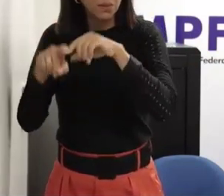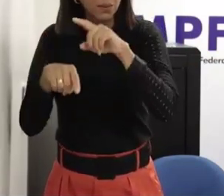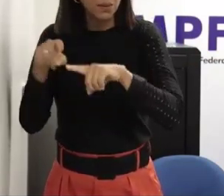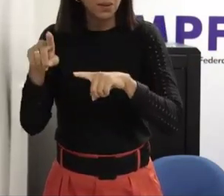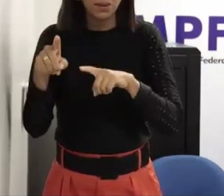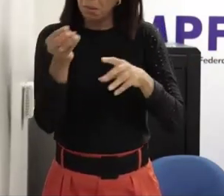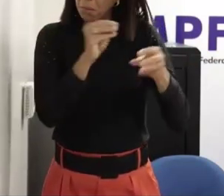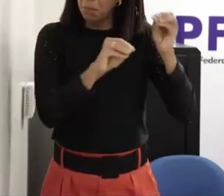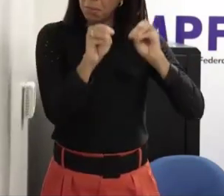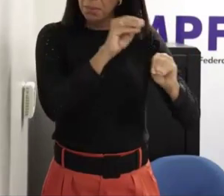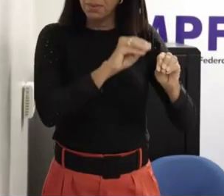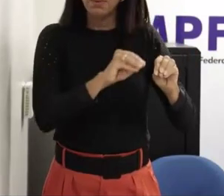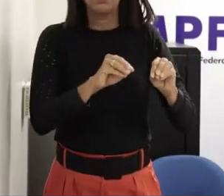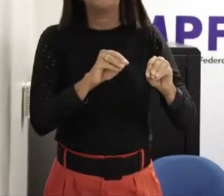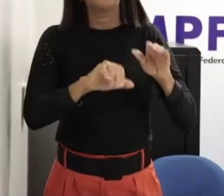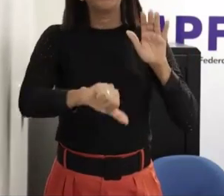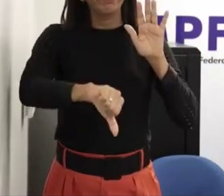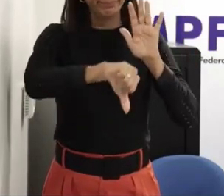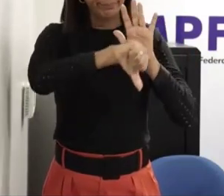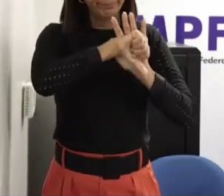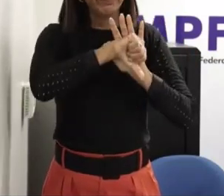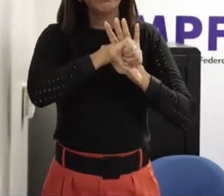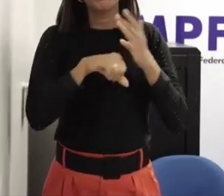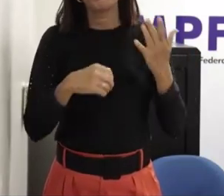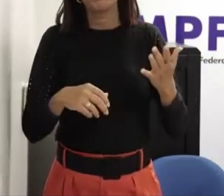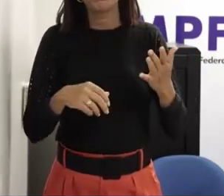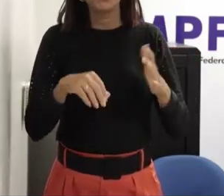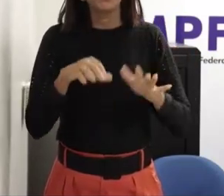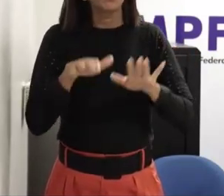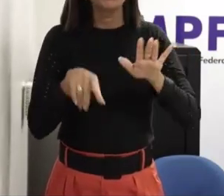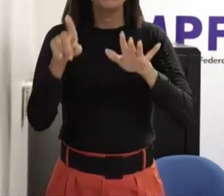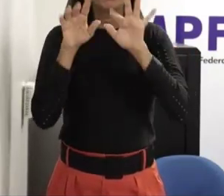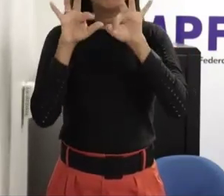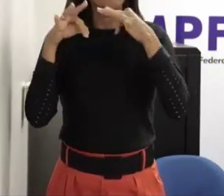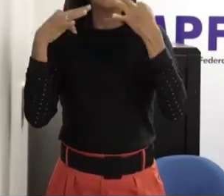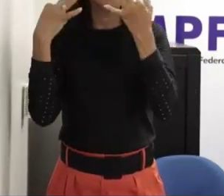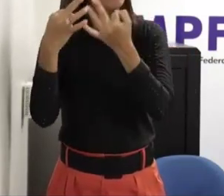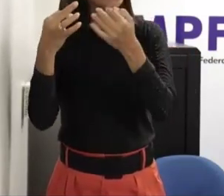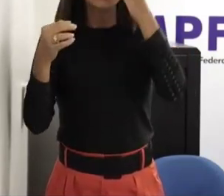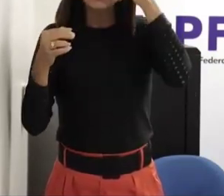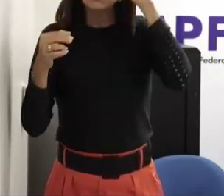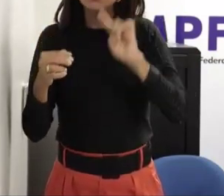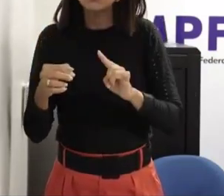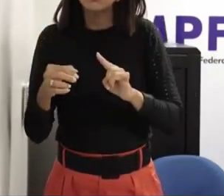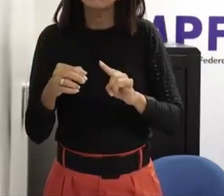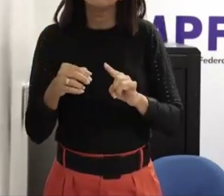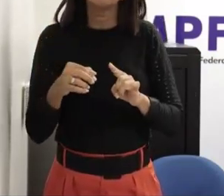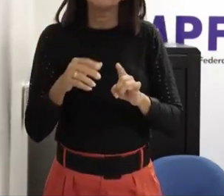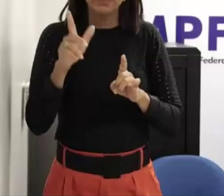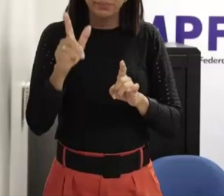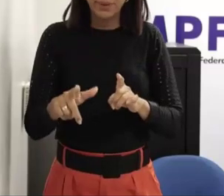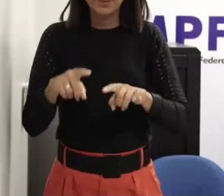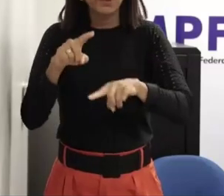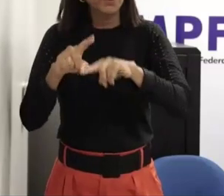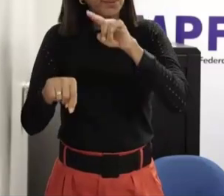um crime mas a família não sabe que aquilo já configura uma tipologia criminal e é